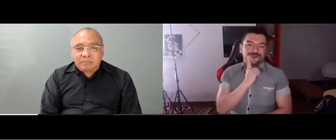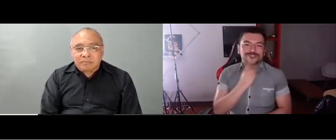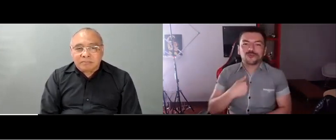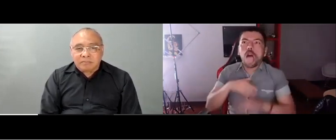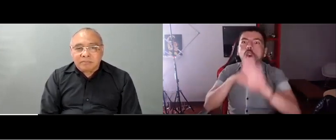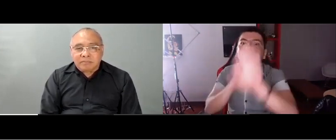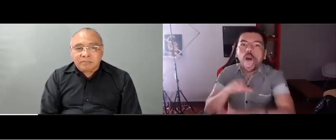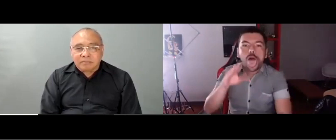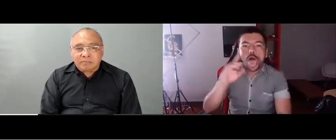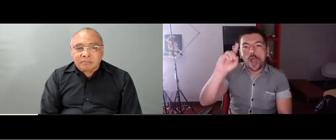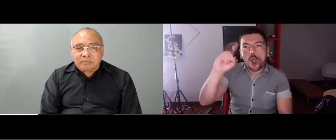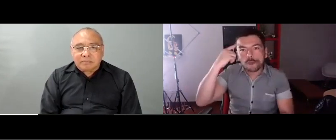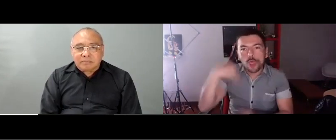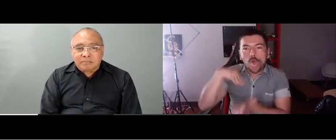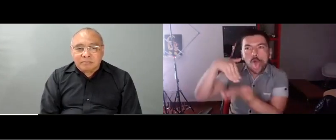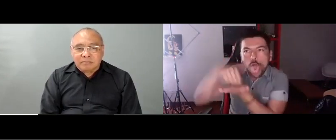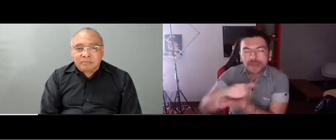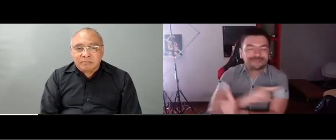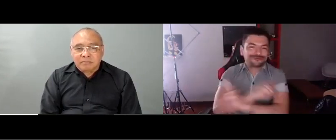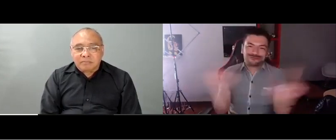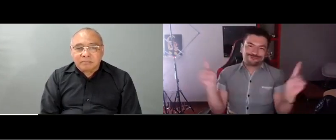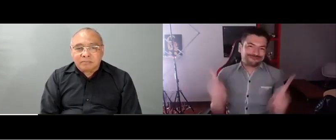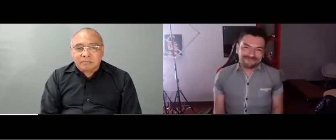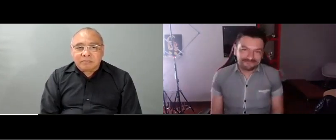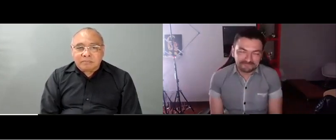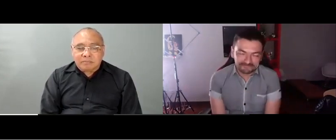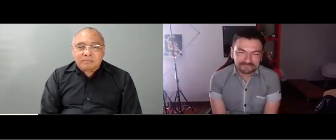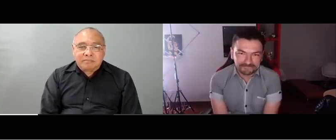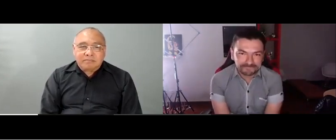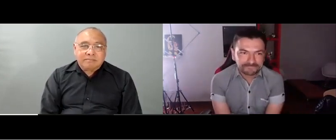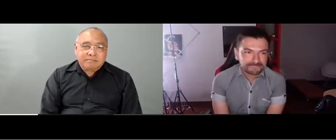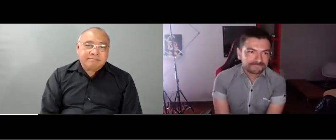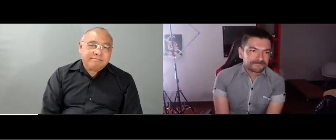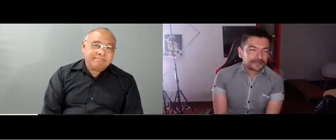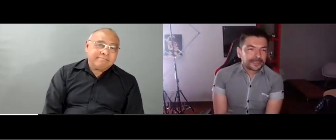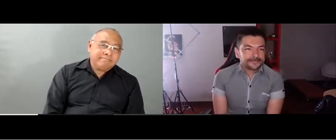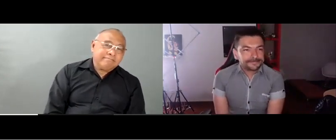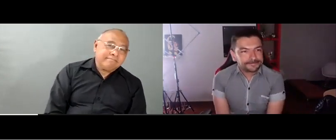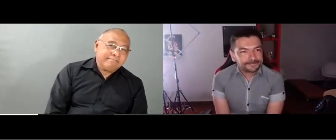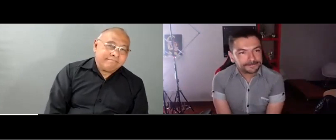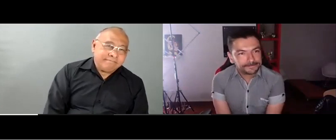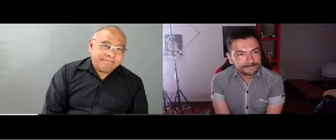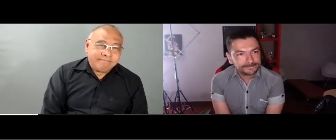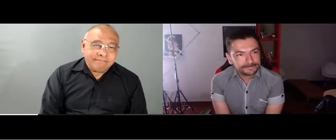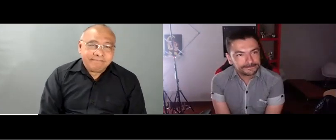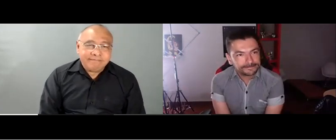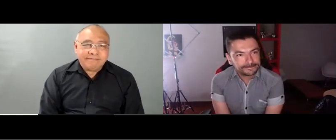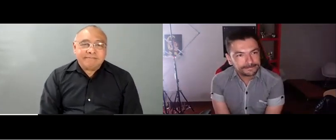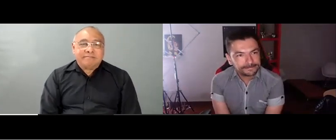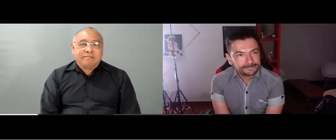la comunidad. No queremos que a eso se le den más largas, no estamos bajando nuestra posición frente a